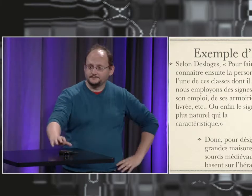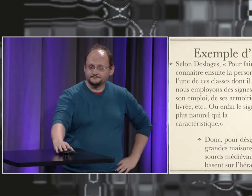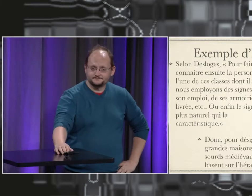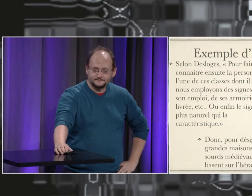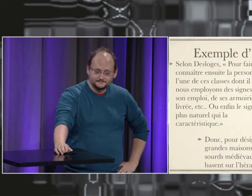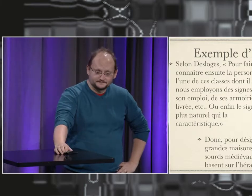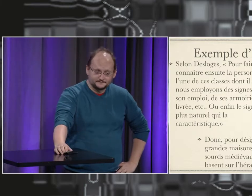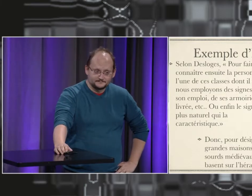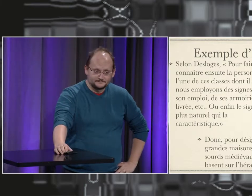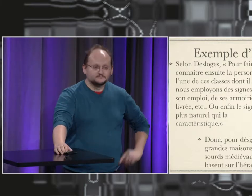quelque chose de très visuel